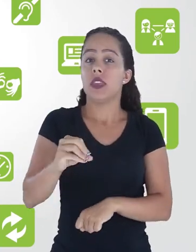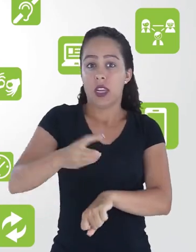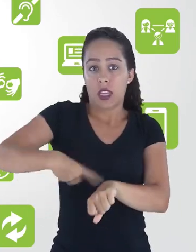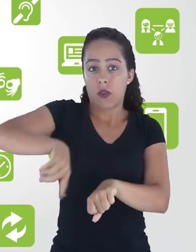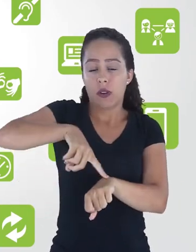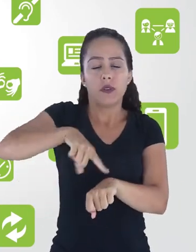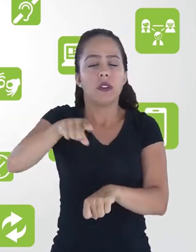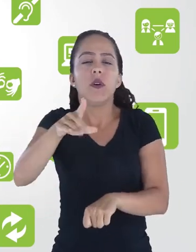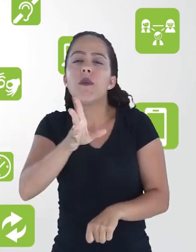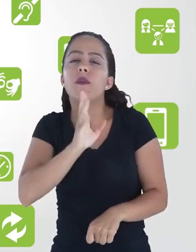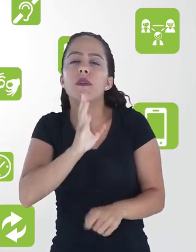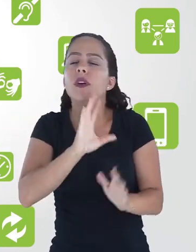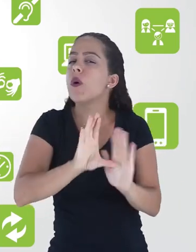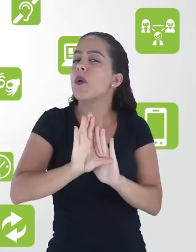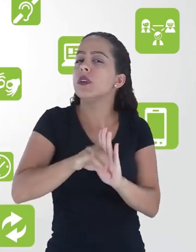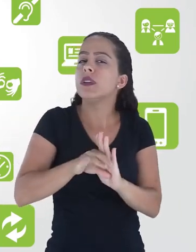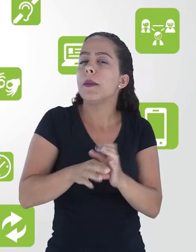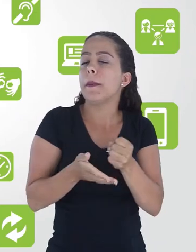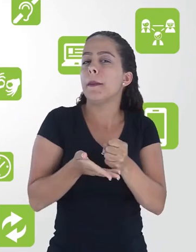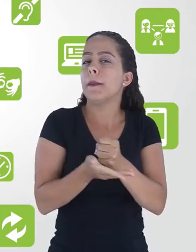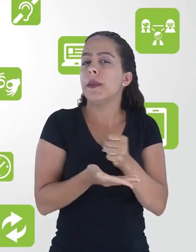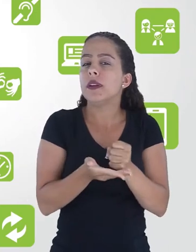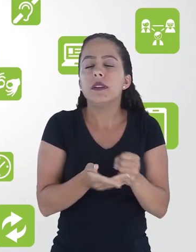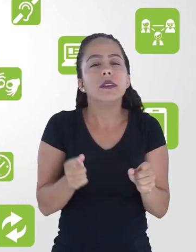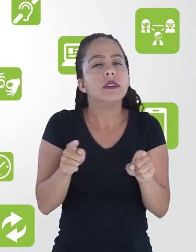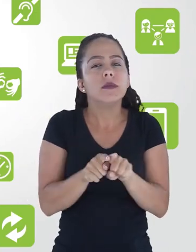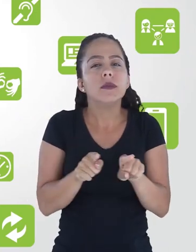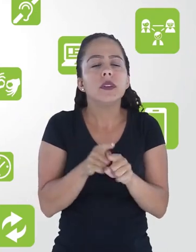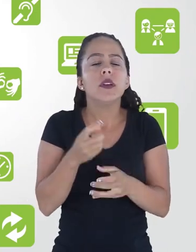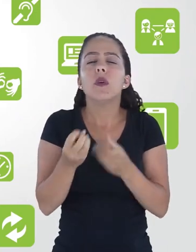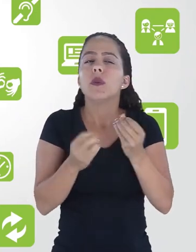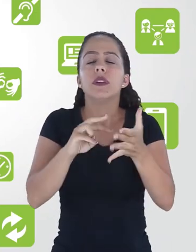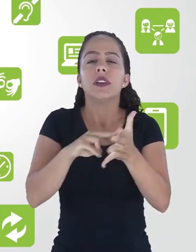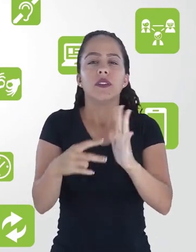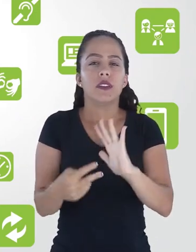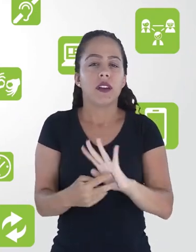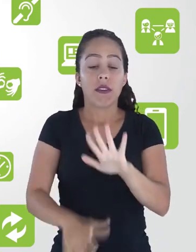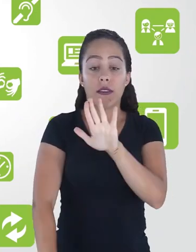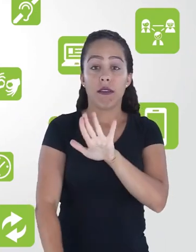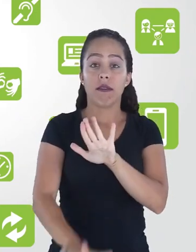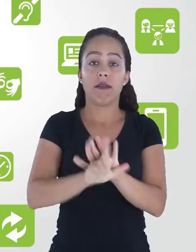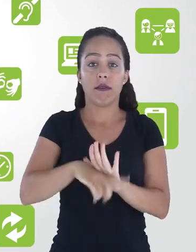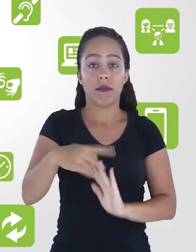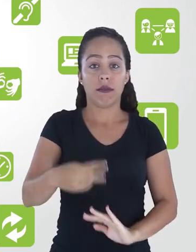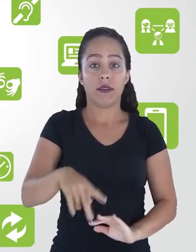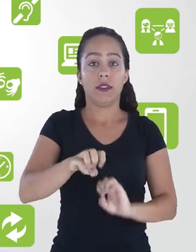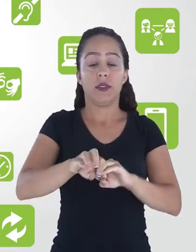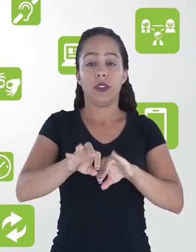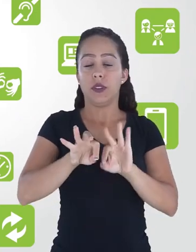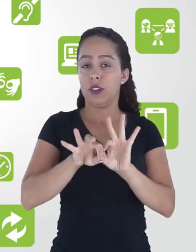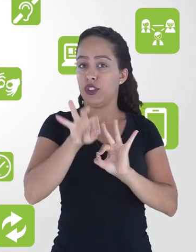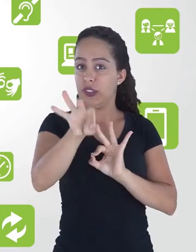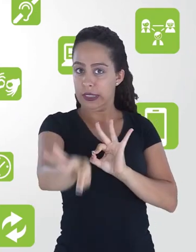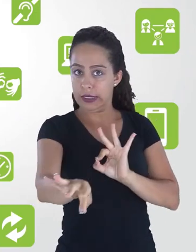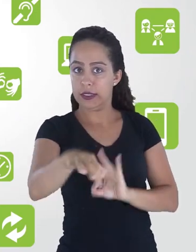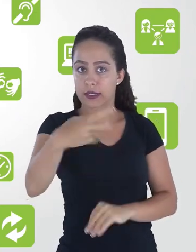você conhecerá os fundamentos, o histórico e a legislação brasileira relacionados à educação à distância. E